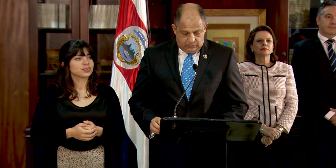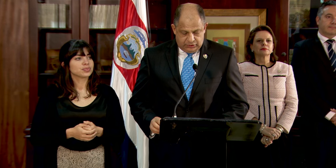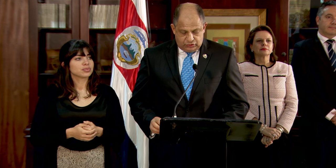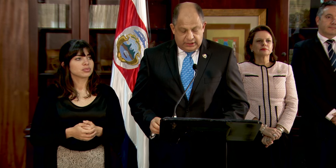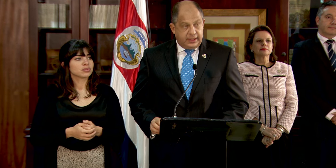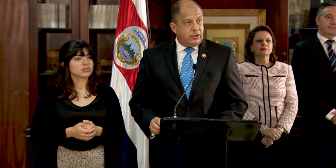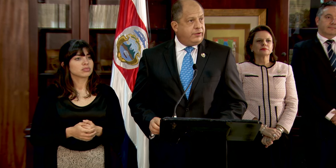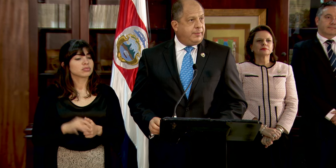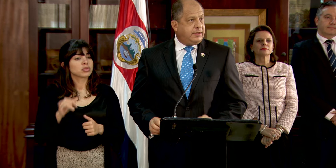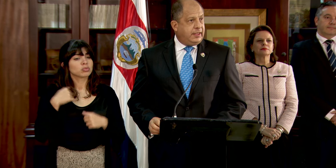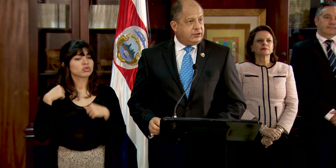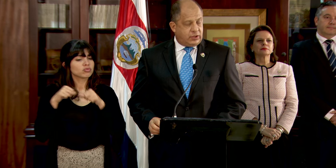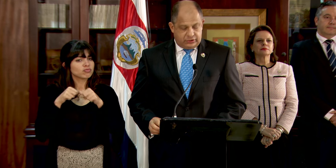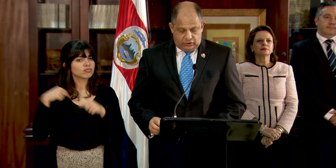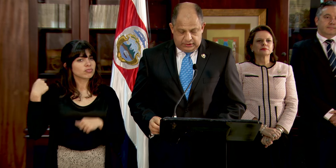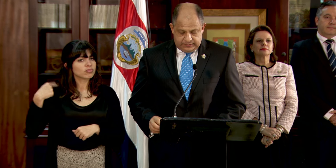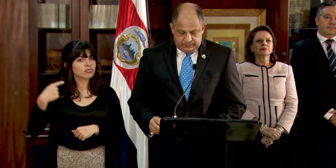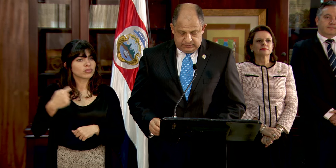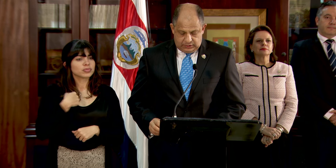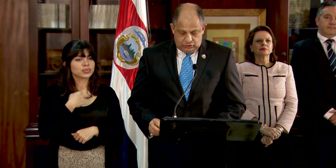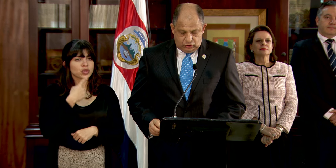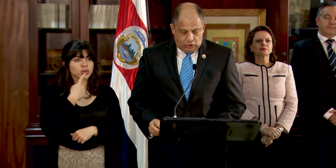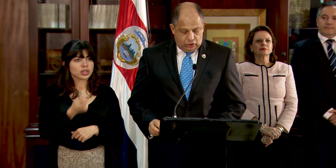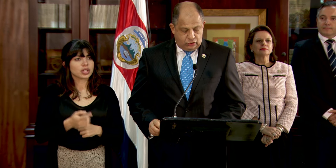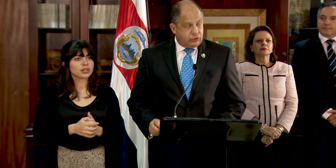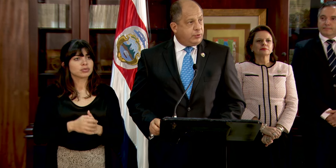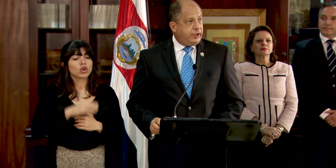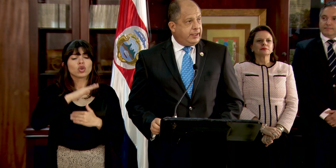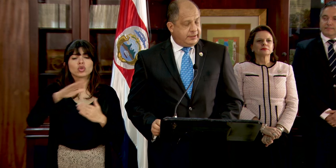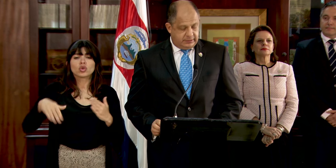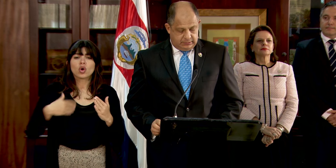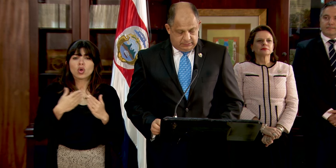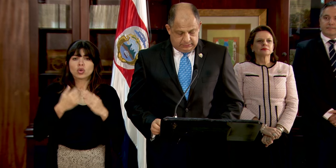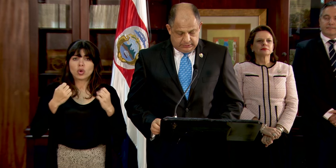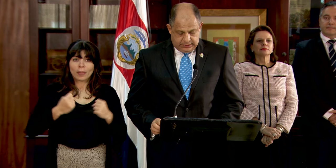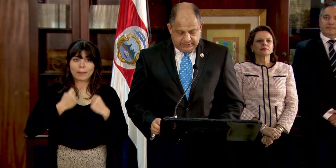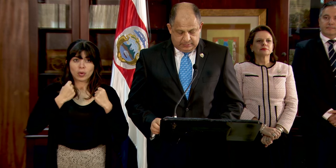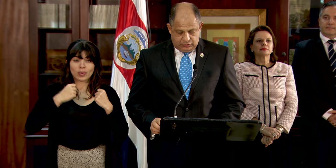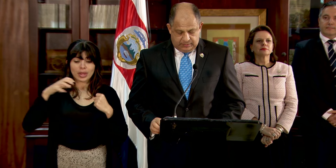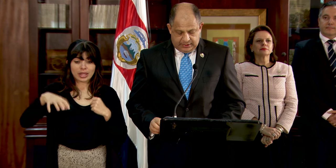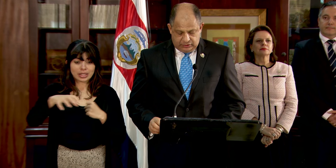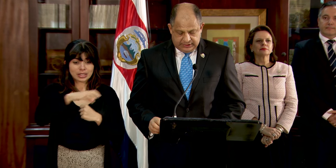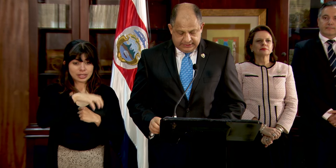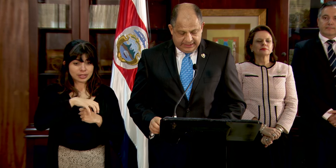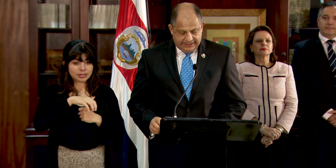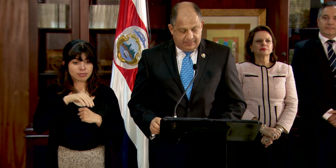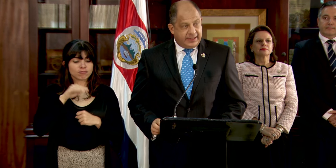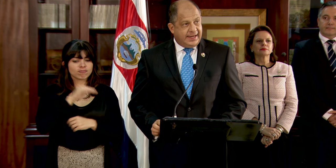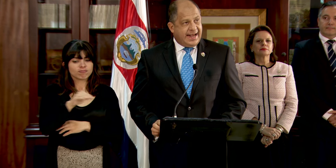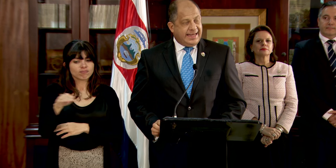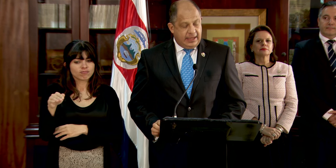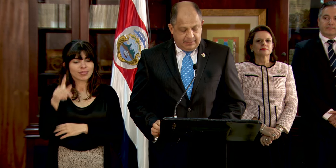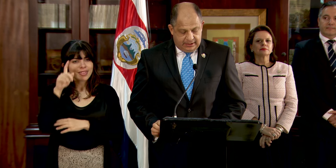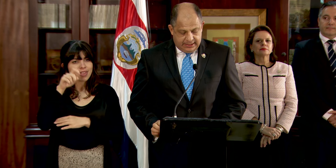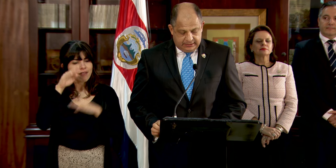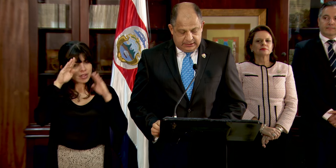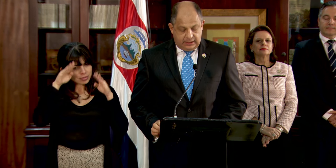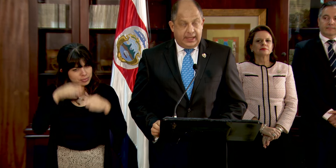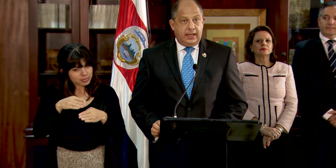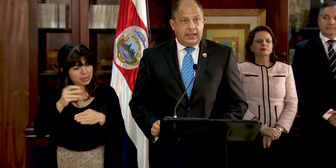Como he sostenido en repetidas ocasiones, todos los poderes estamos llamados a acatar de manera